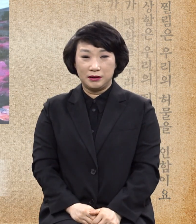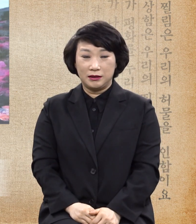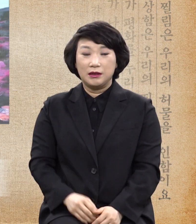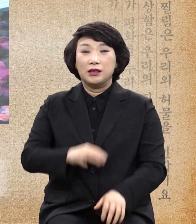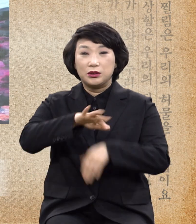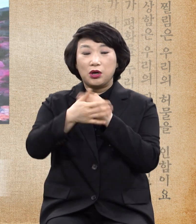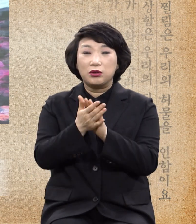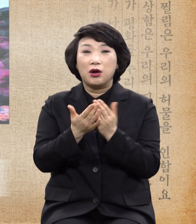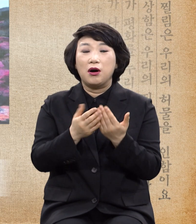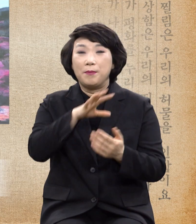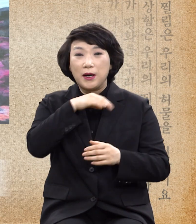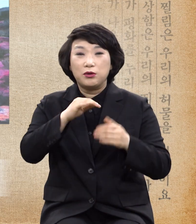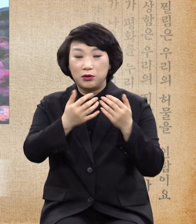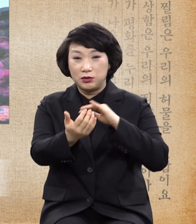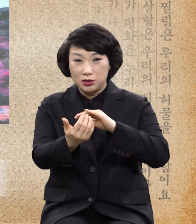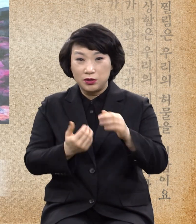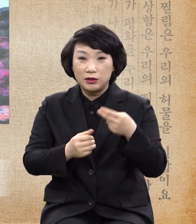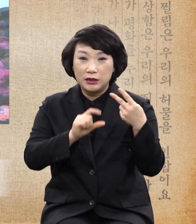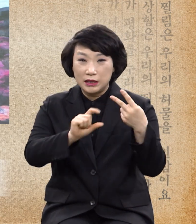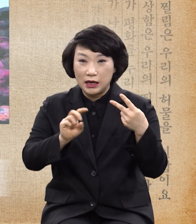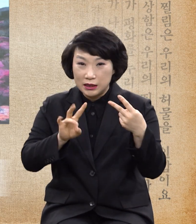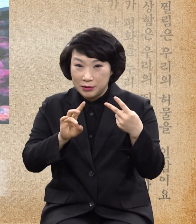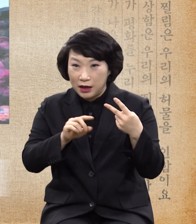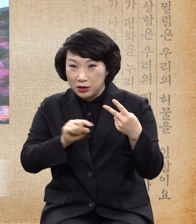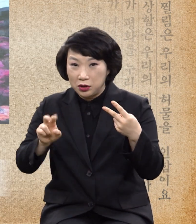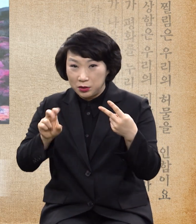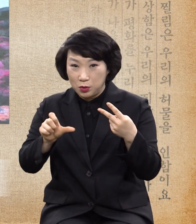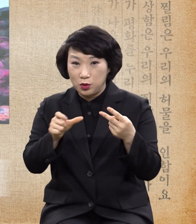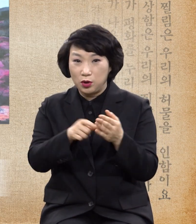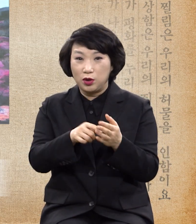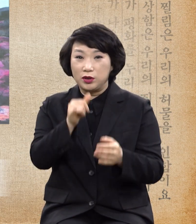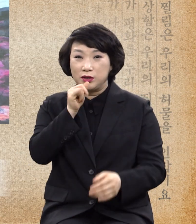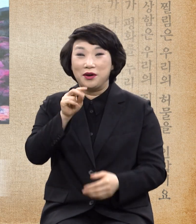전서 2장 24절로 25절에 한번 읽어봐